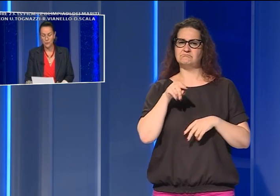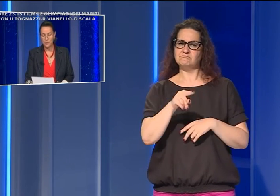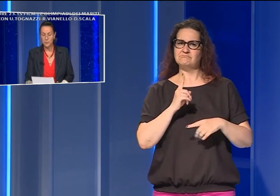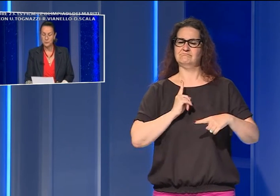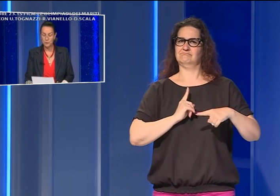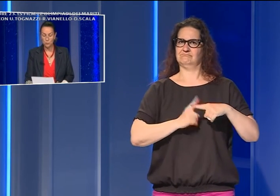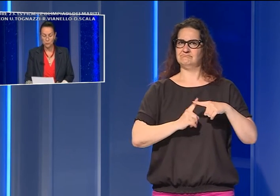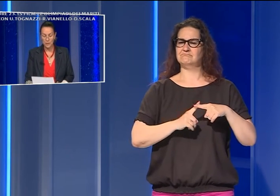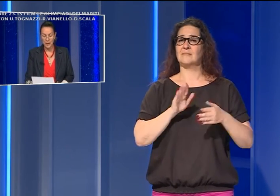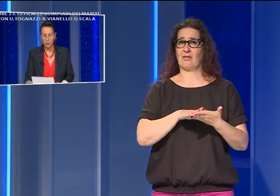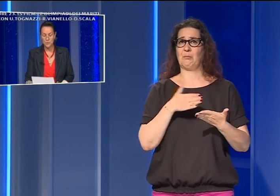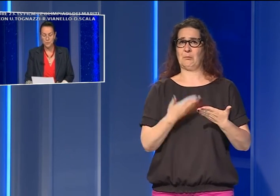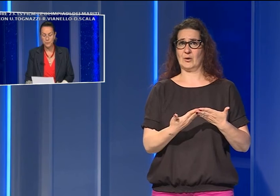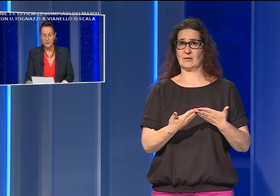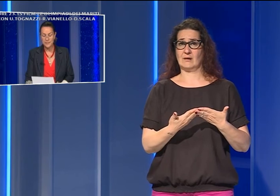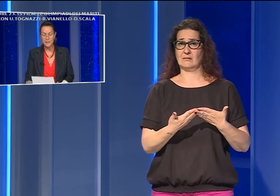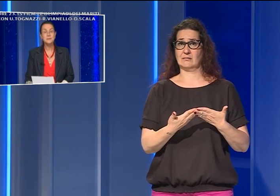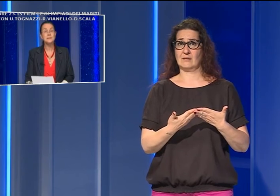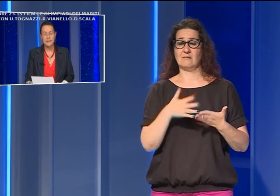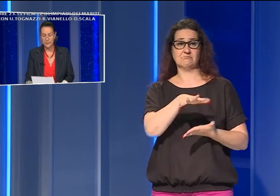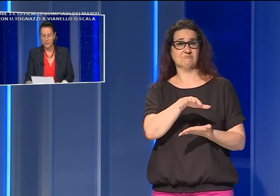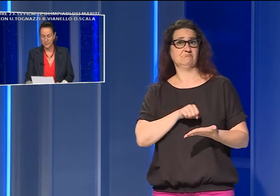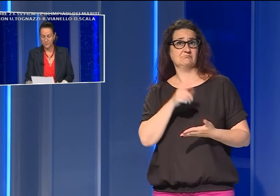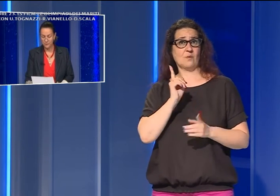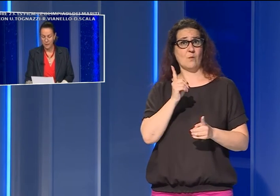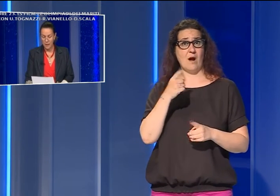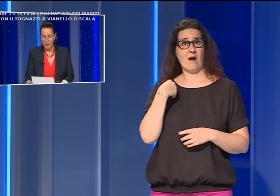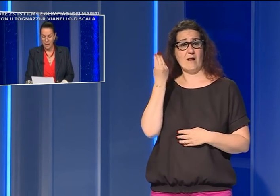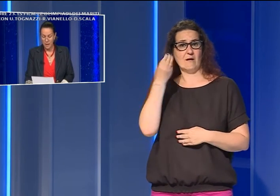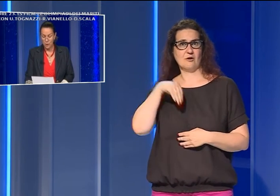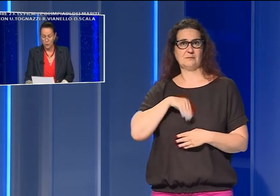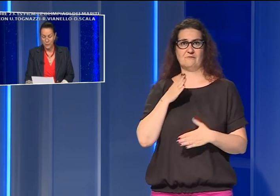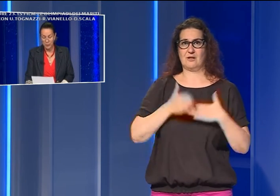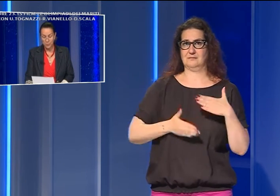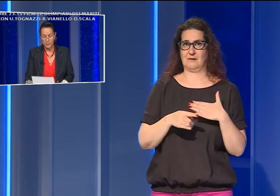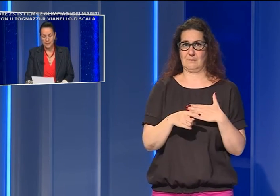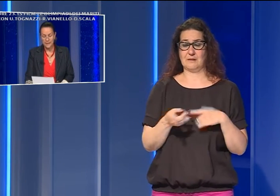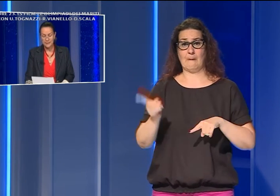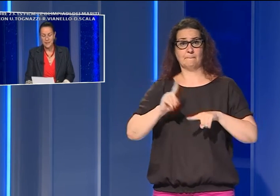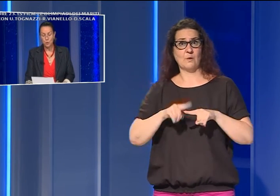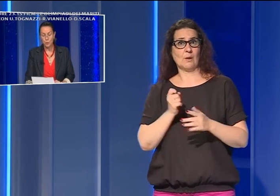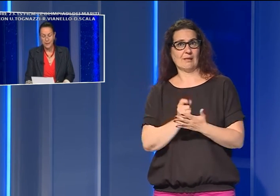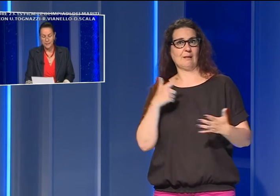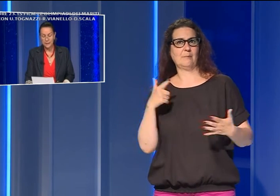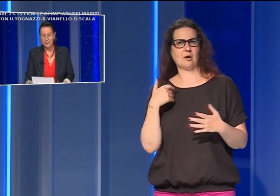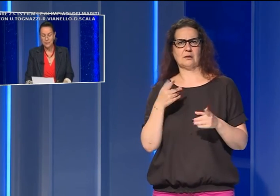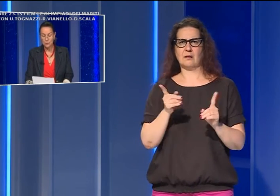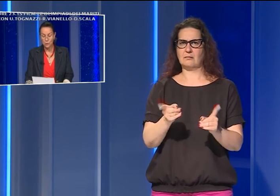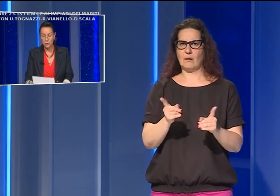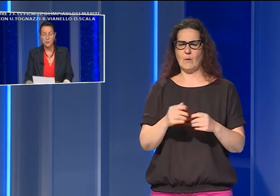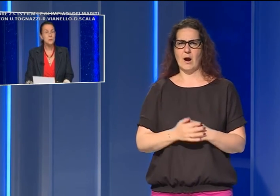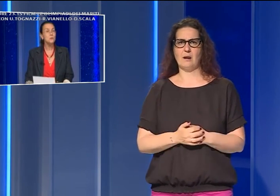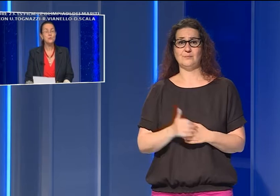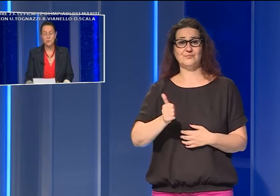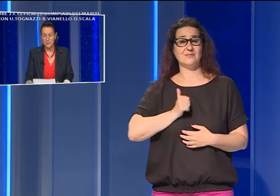contano, primo fra tutte la consapevolezza del limite. E non meno importante la scoperta che da